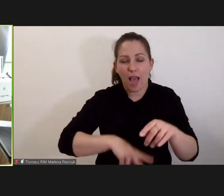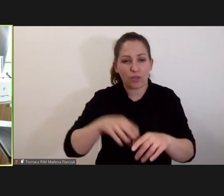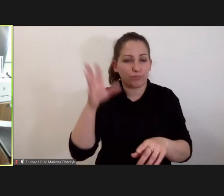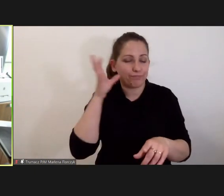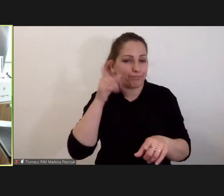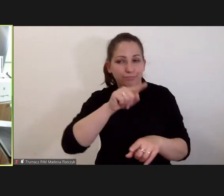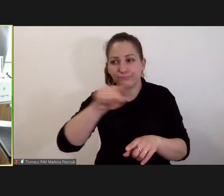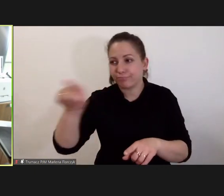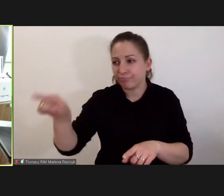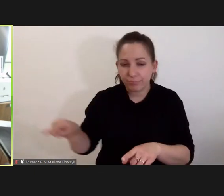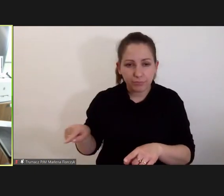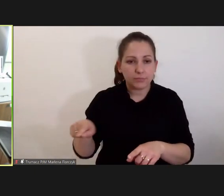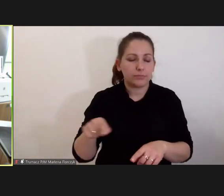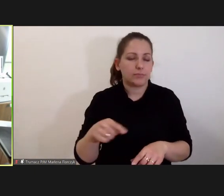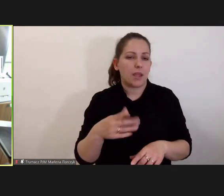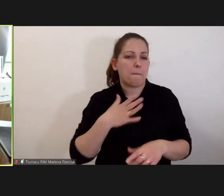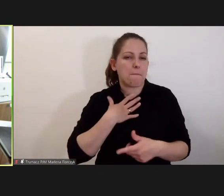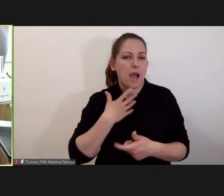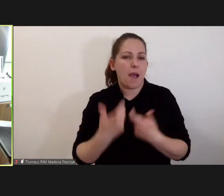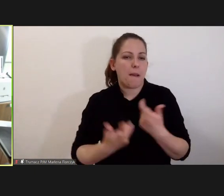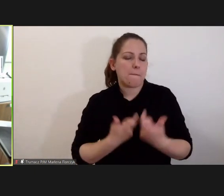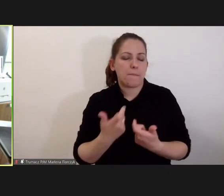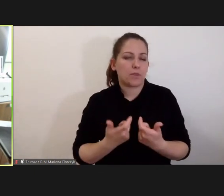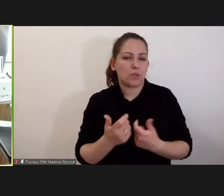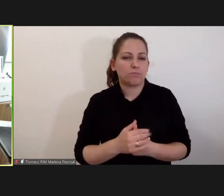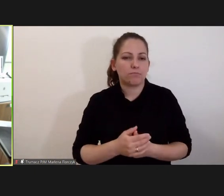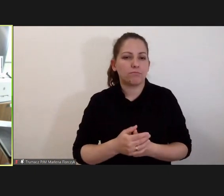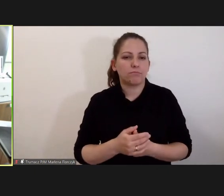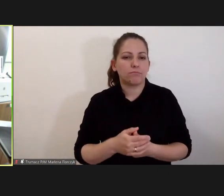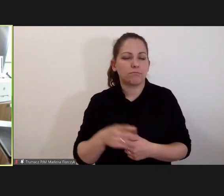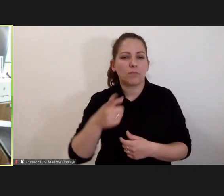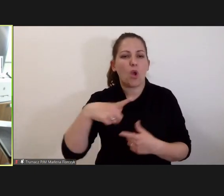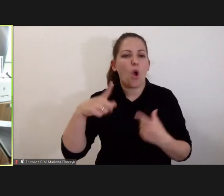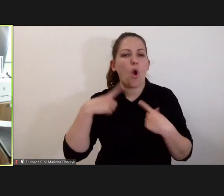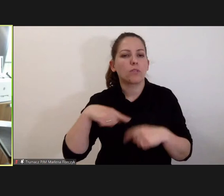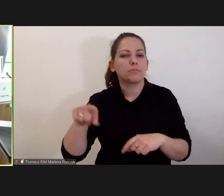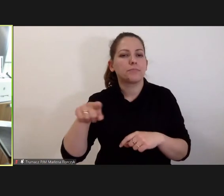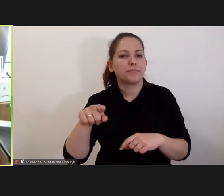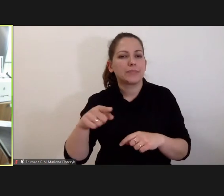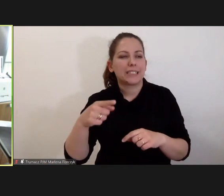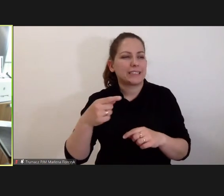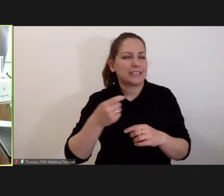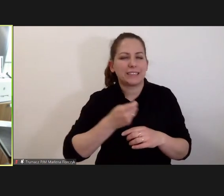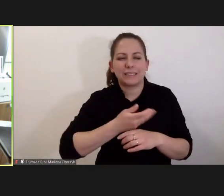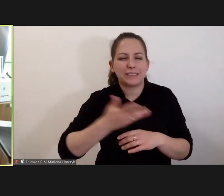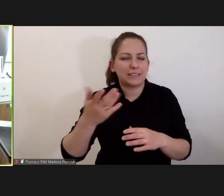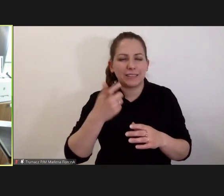w których mamy do czynienia z ofiarami, które liczymy na setki tysięcy.